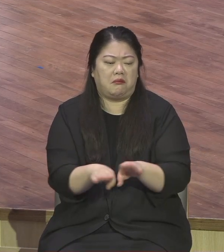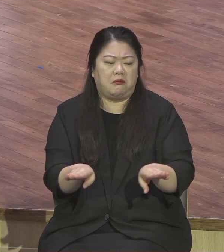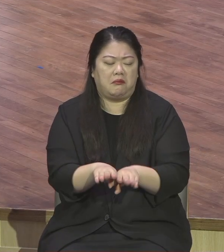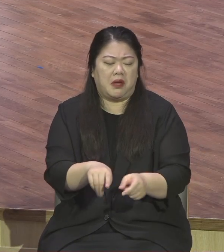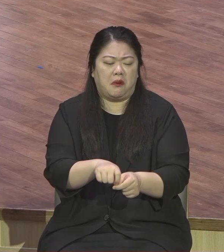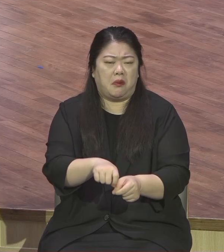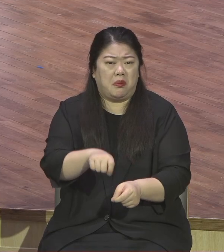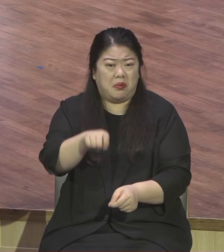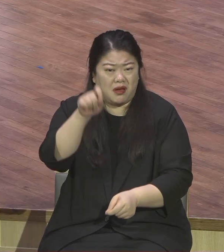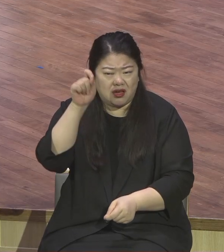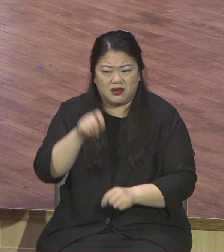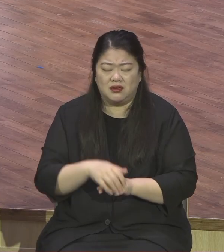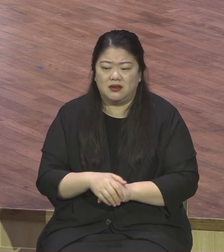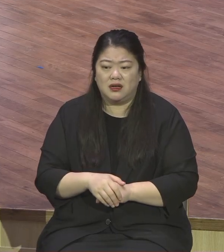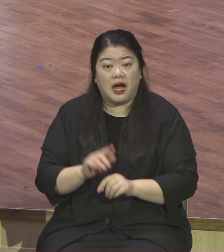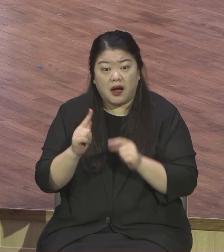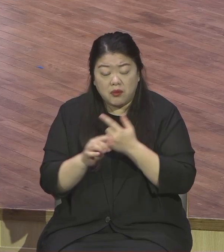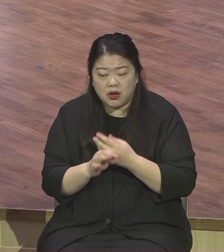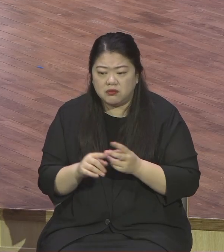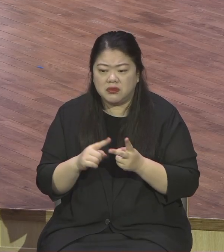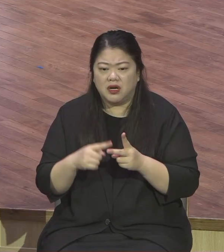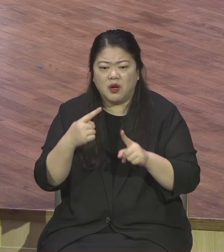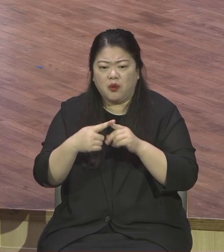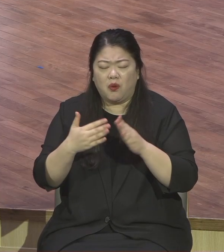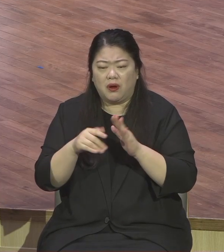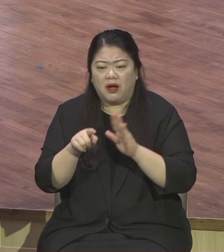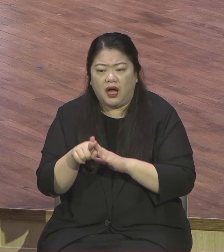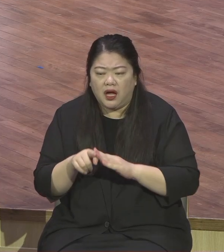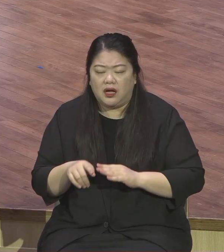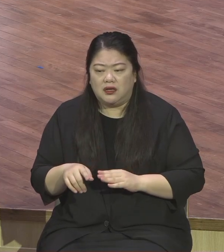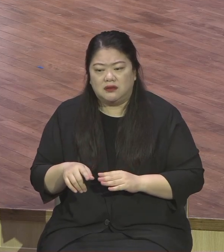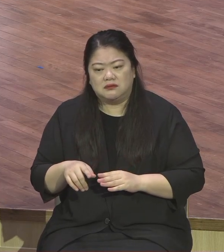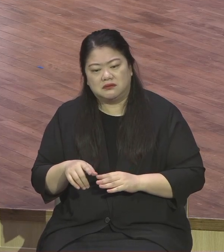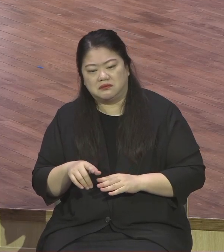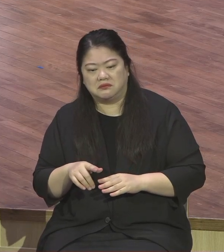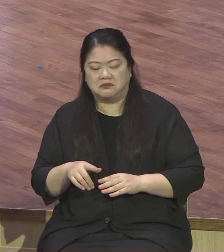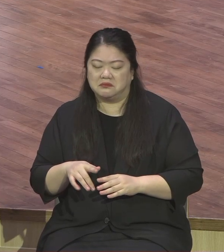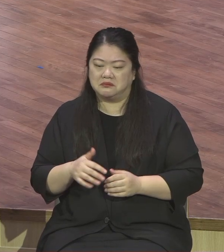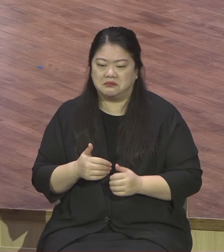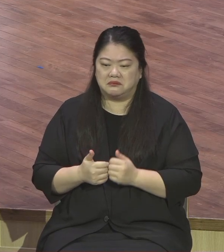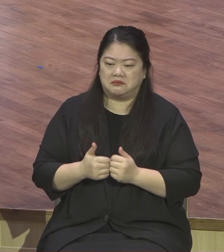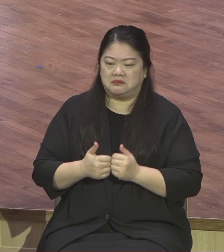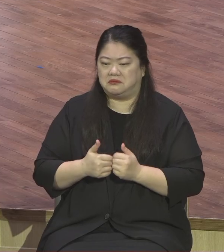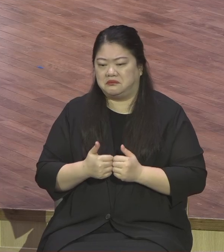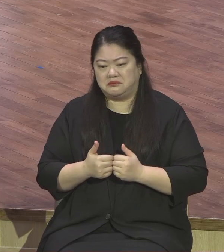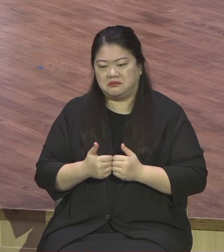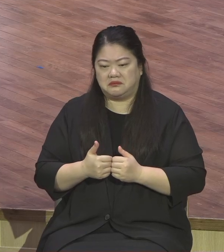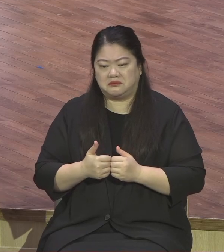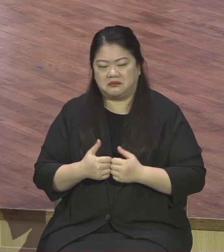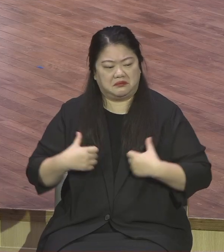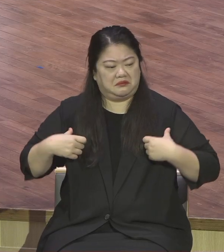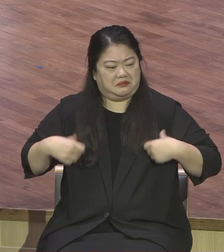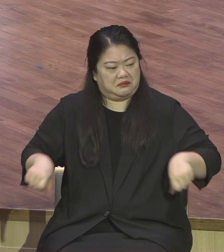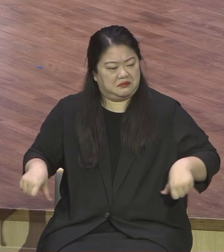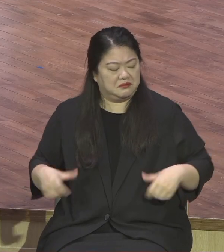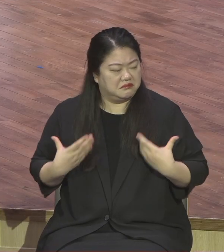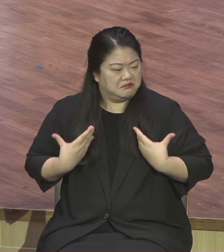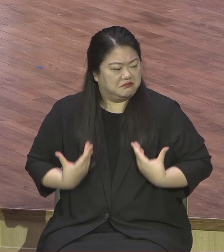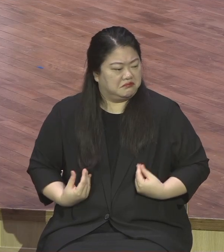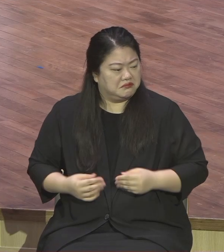넣는다 믿음 약한자 넘어진자 쓰러진자 병든자 우리 교회 오늘도 거룩한 주일을 마저 일어나